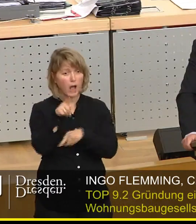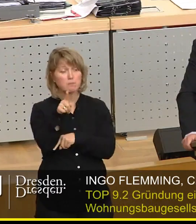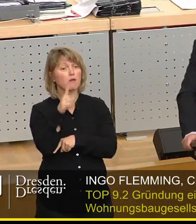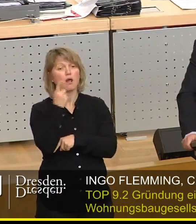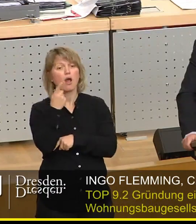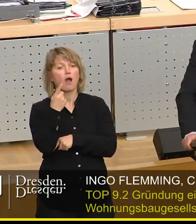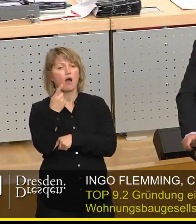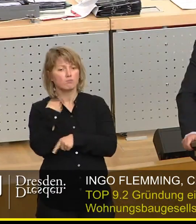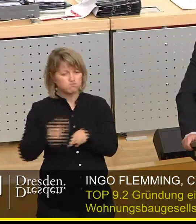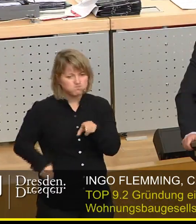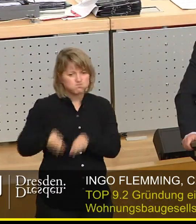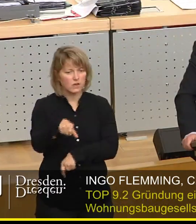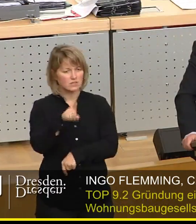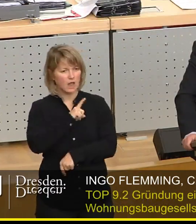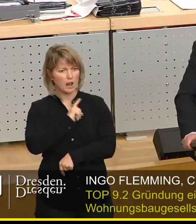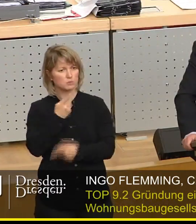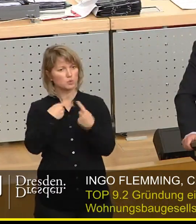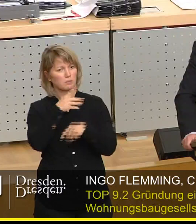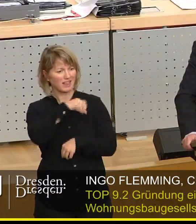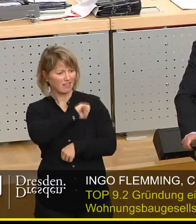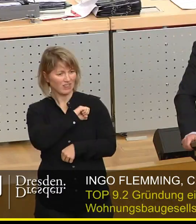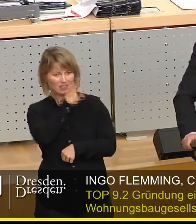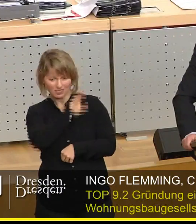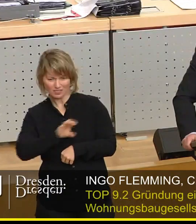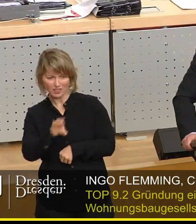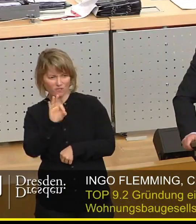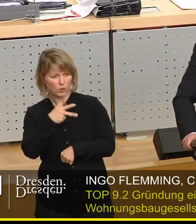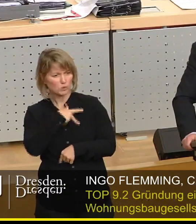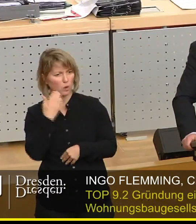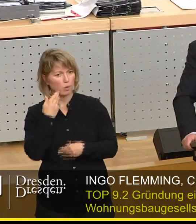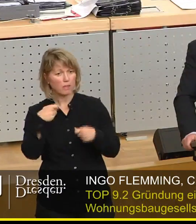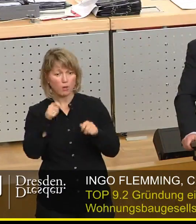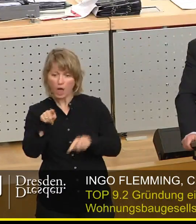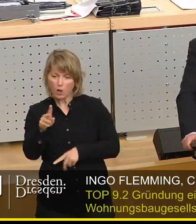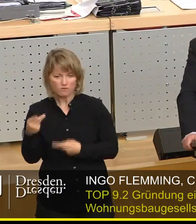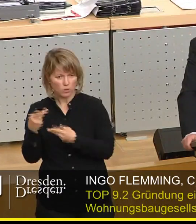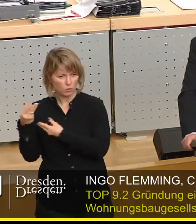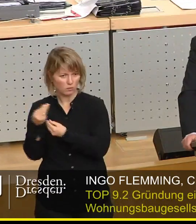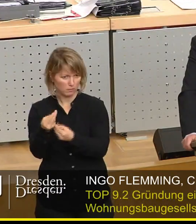Nulltarif. Und die können das auch nicht aus ihren Gewinn realisieren, den sozialen Wohnungsbau. Die brauchen da braucht diese Förderung.